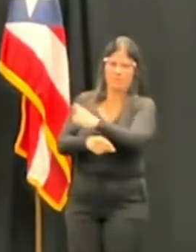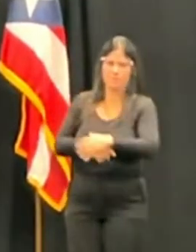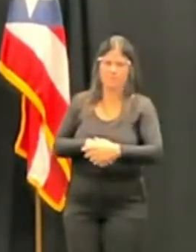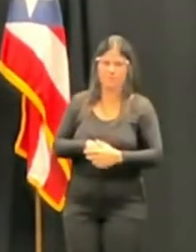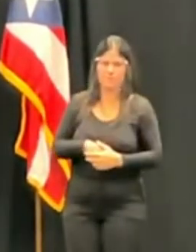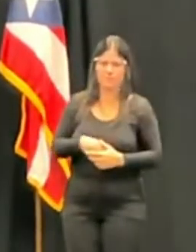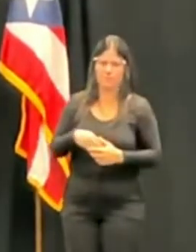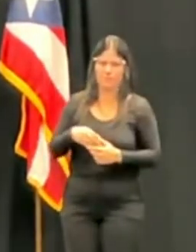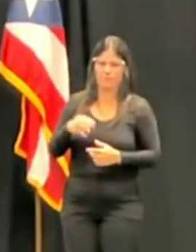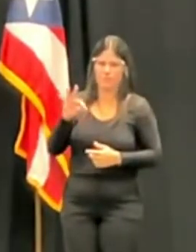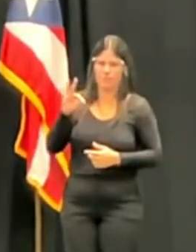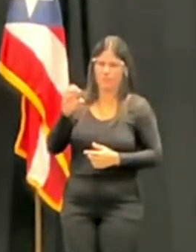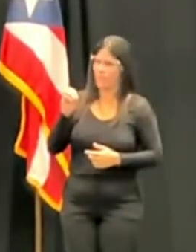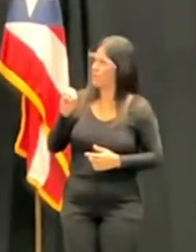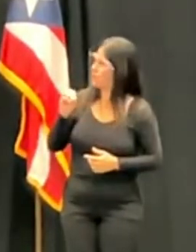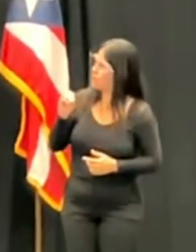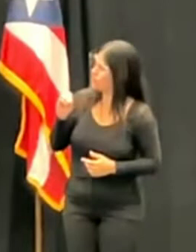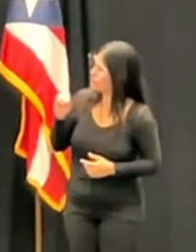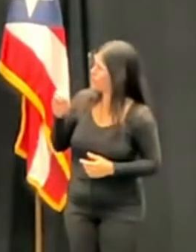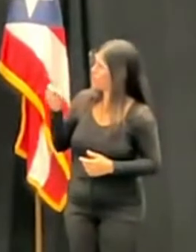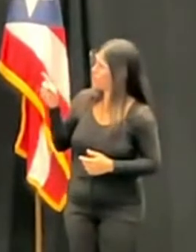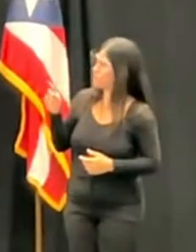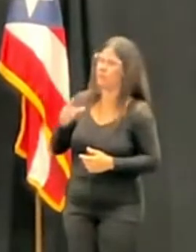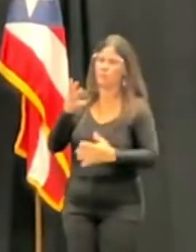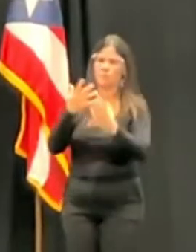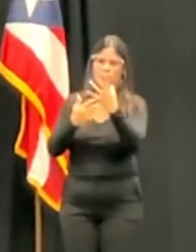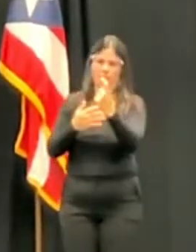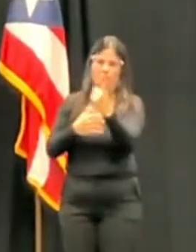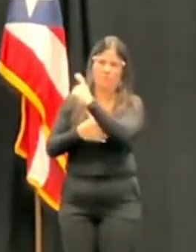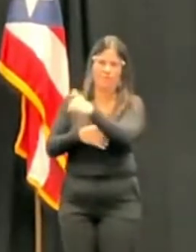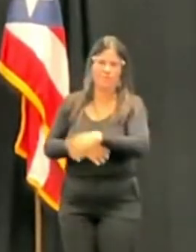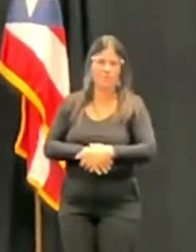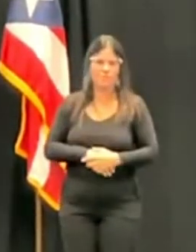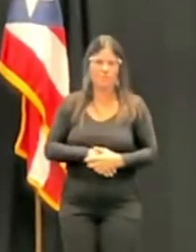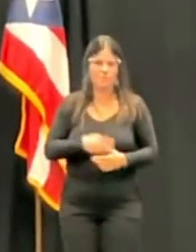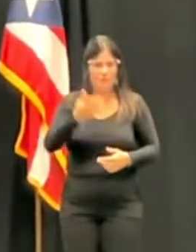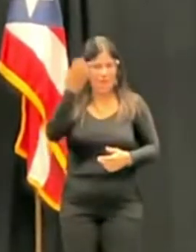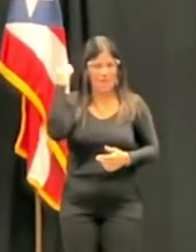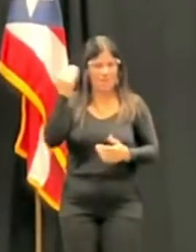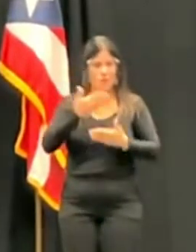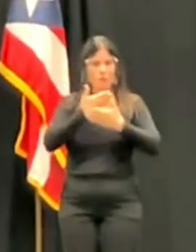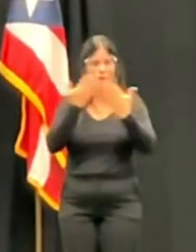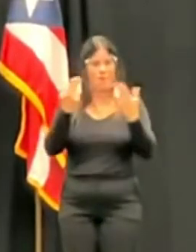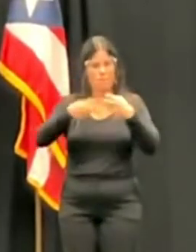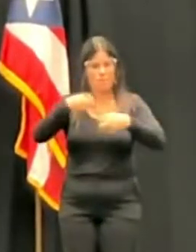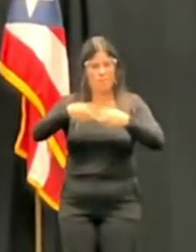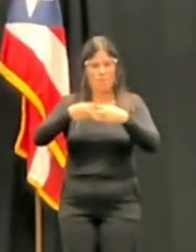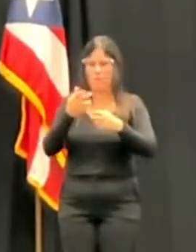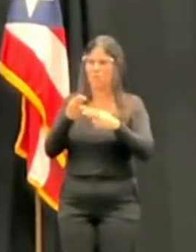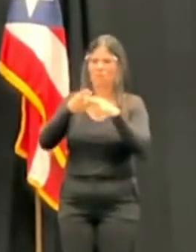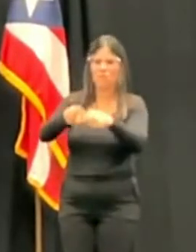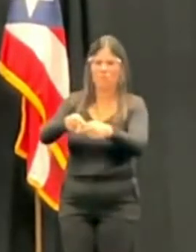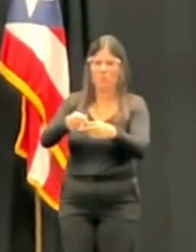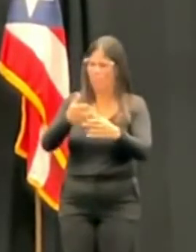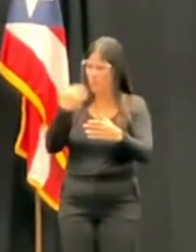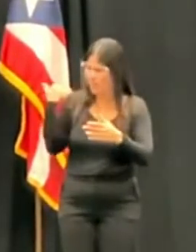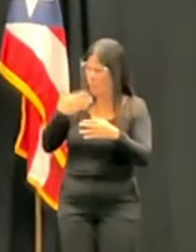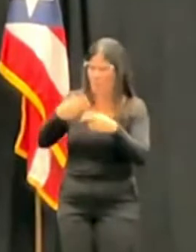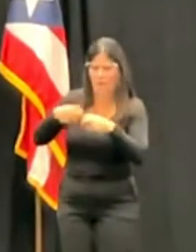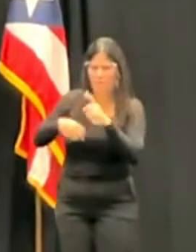la jueza hoy designada al Supremo, en aquel momento no hubo ningún tipo de problema para su confirmación. ¿Usted anticipa ante